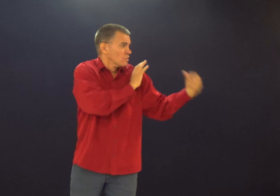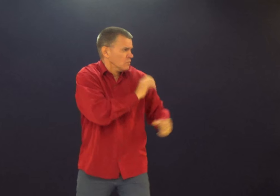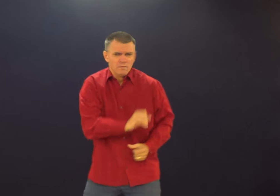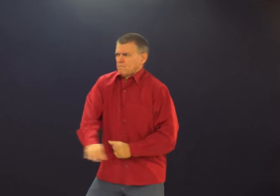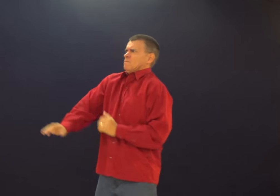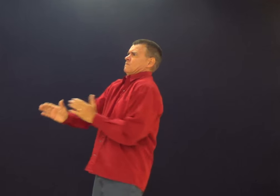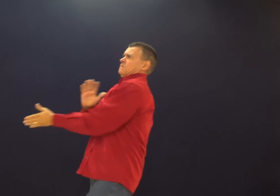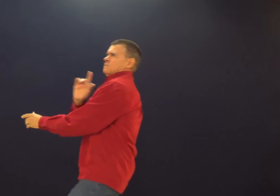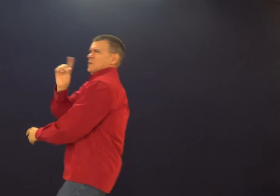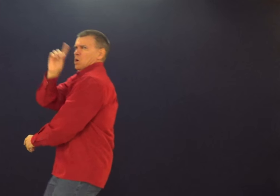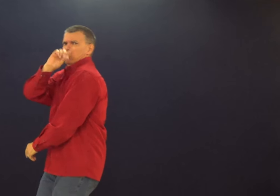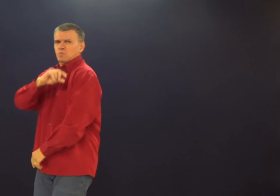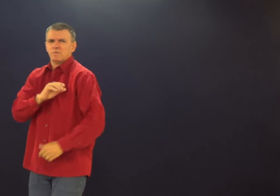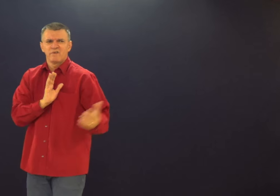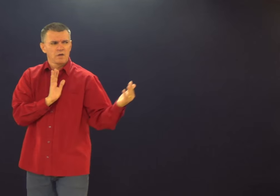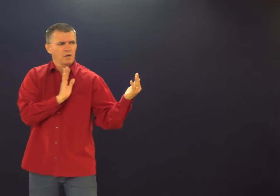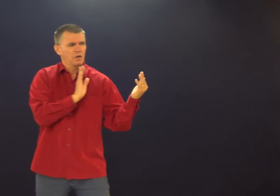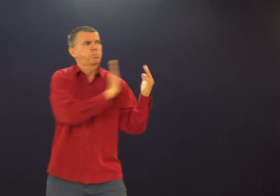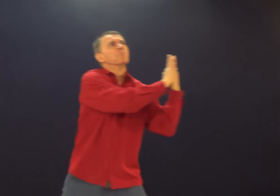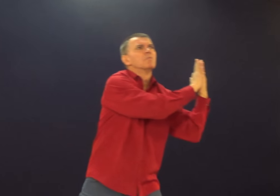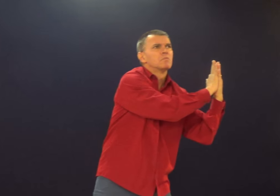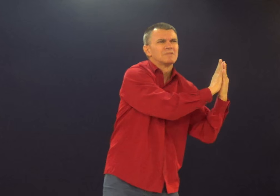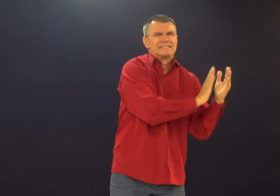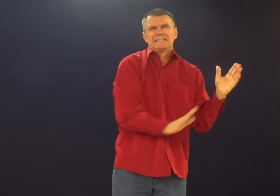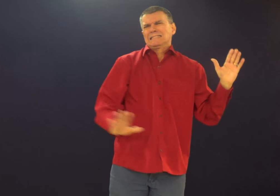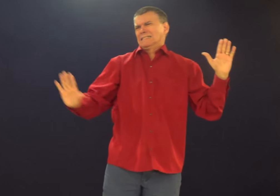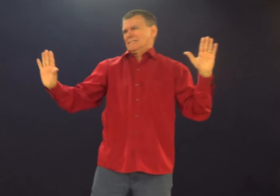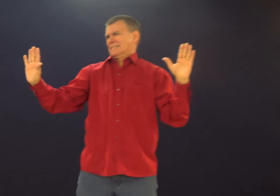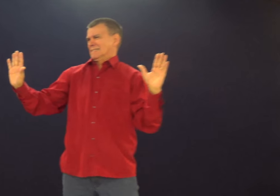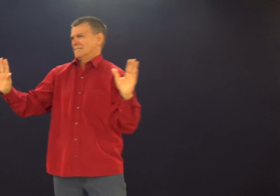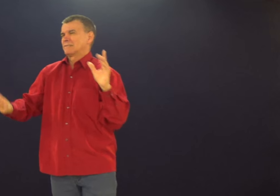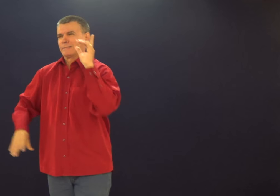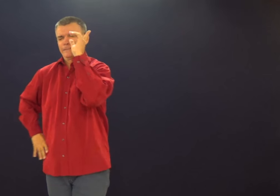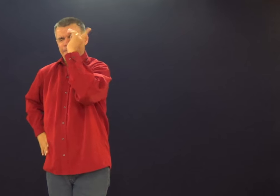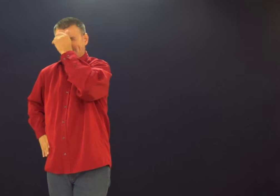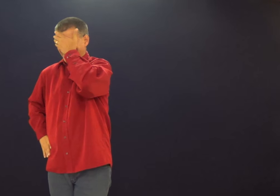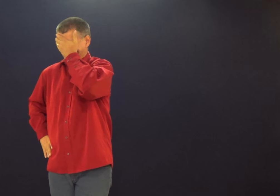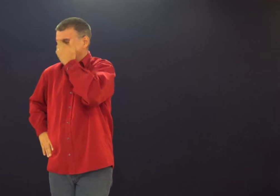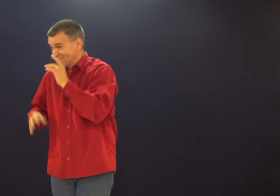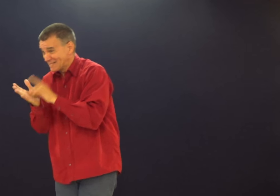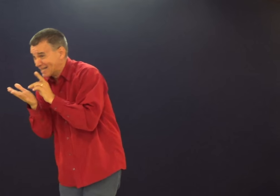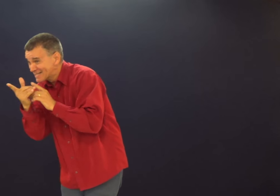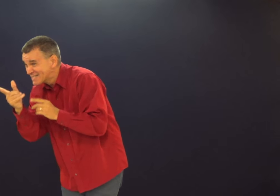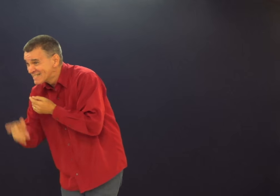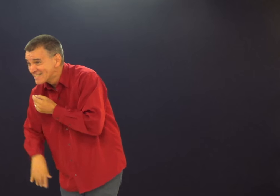É uma coisa que é muito fácil de atrair. Ele acontece muito rápido. Não é?